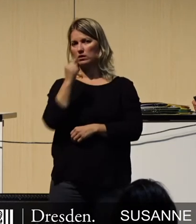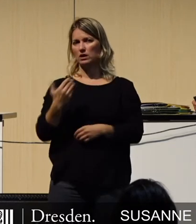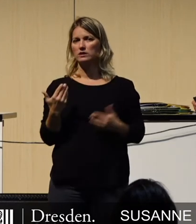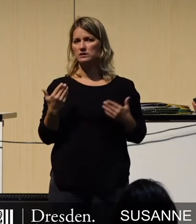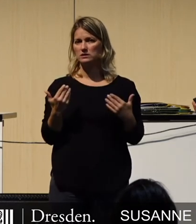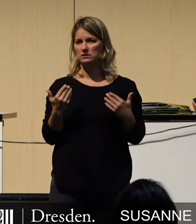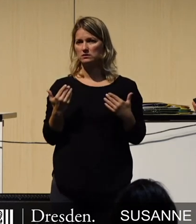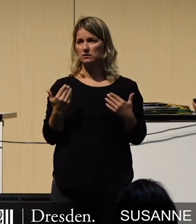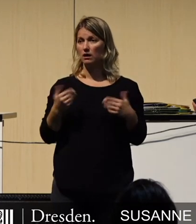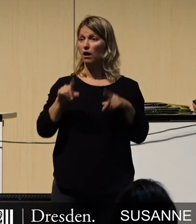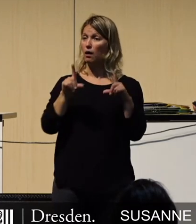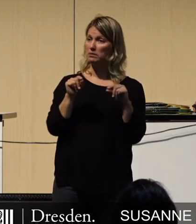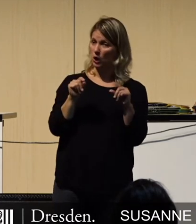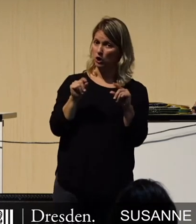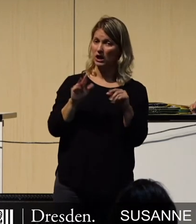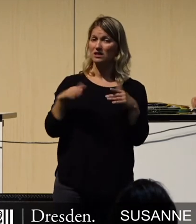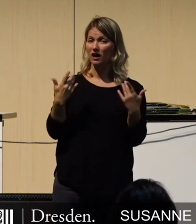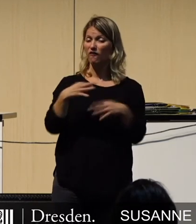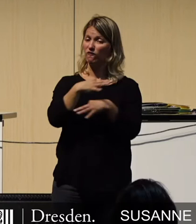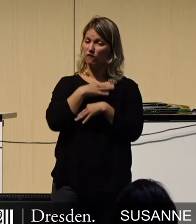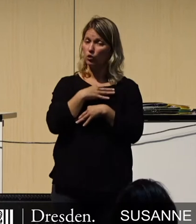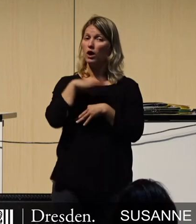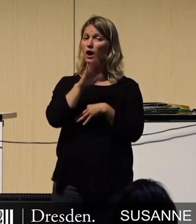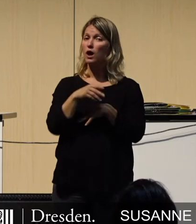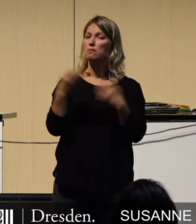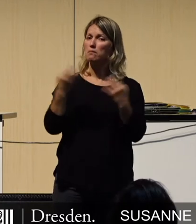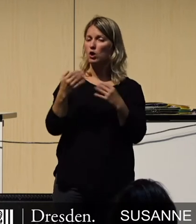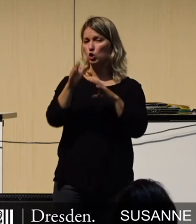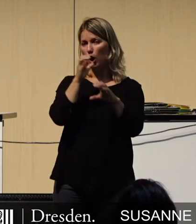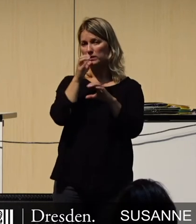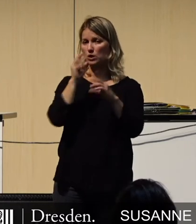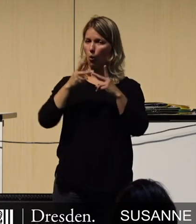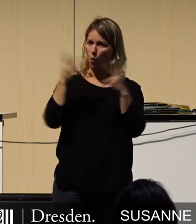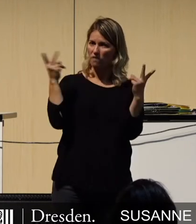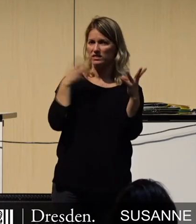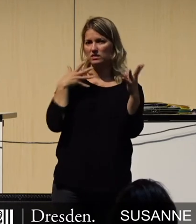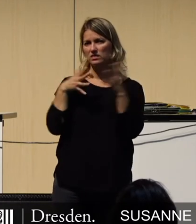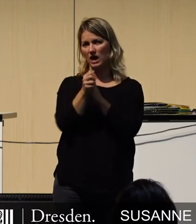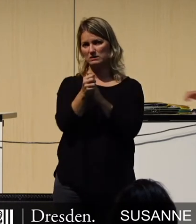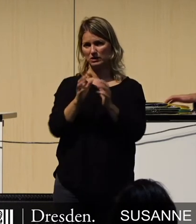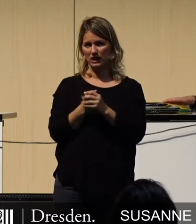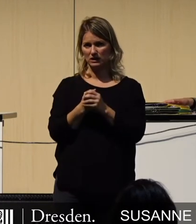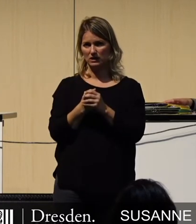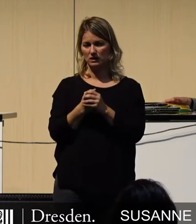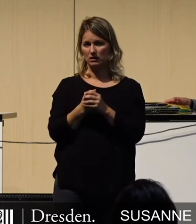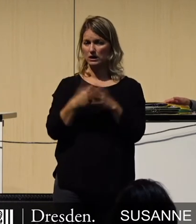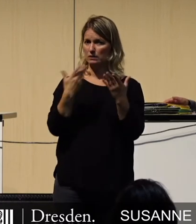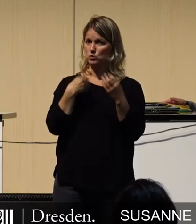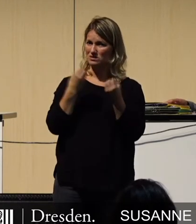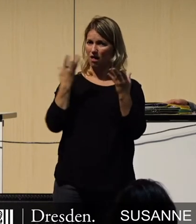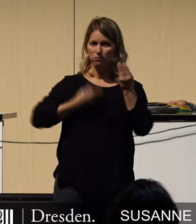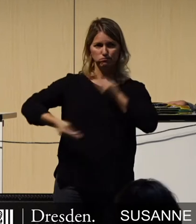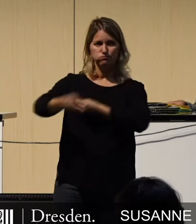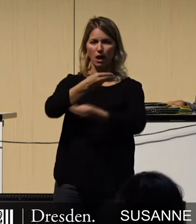uns auch in dem Zusammenhang eine offene, transparente Kommunikation darüber, was ist und was uns